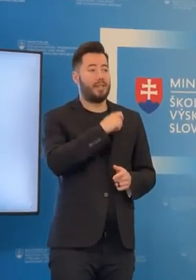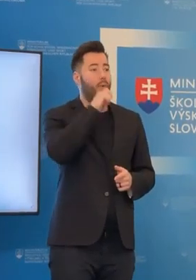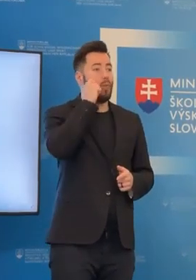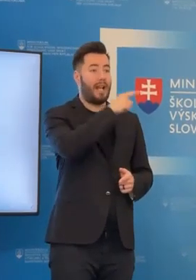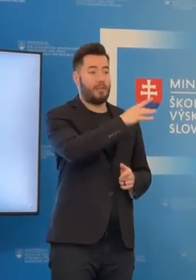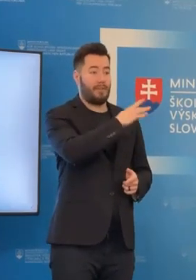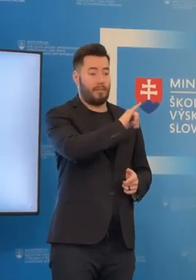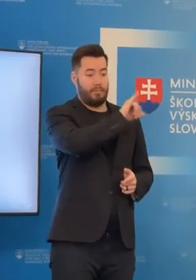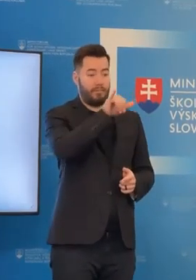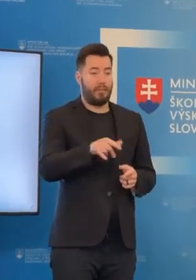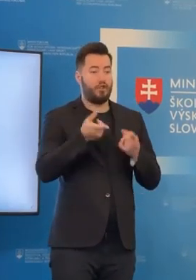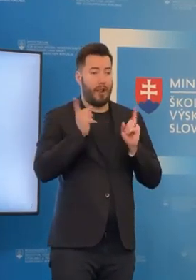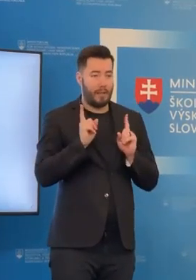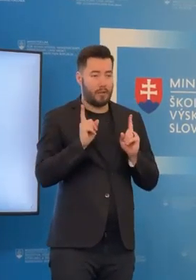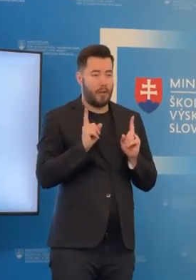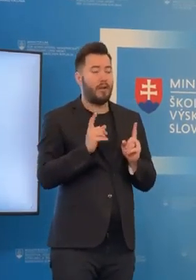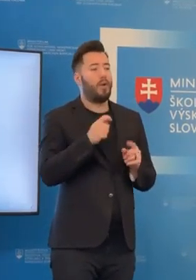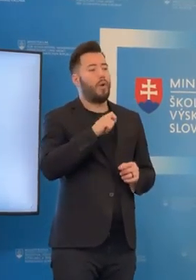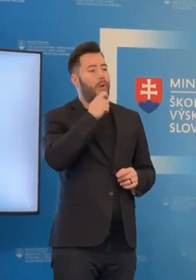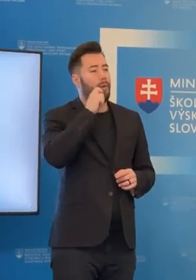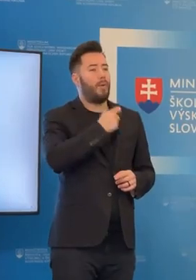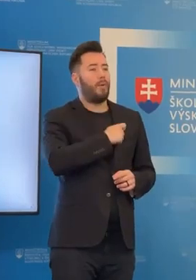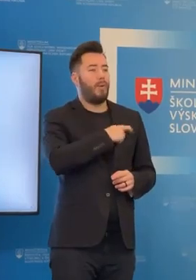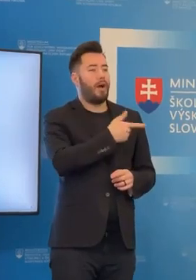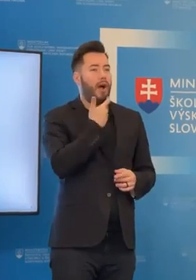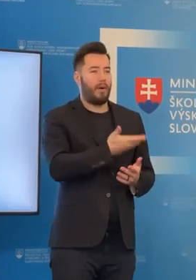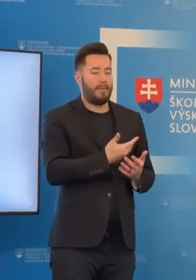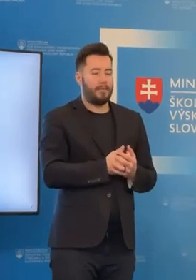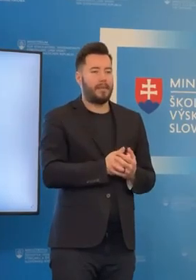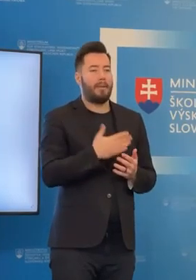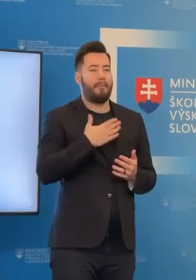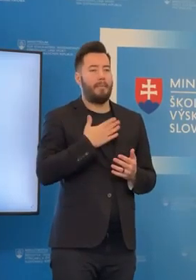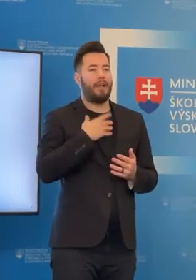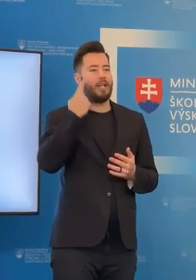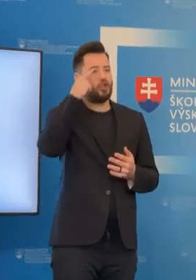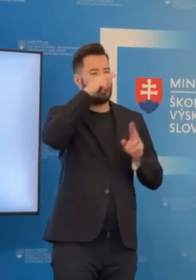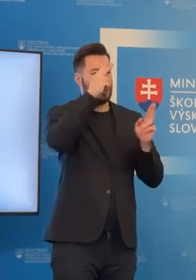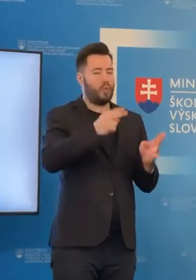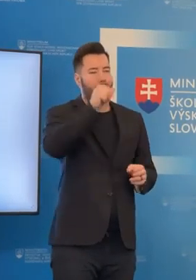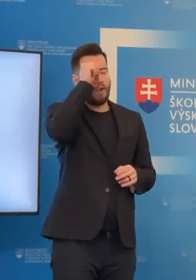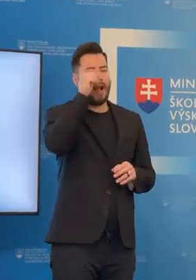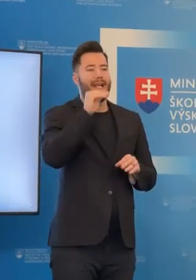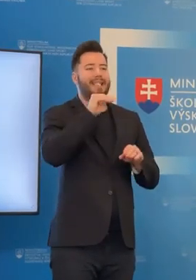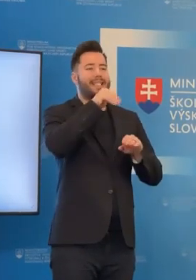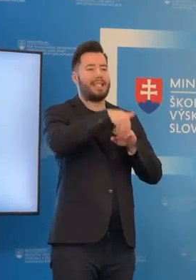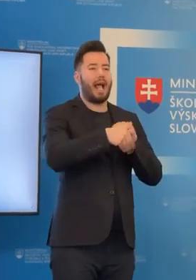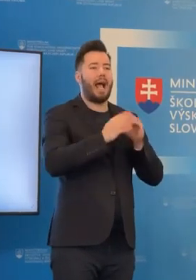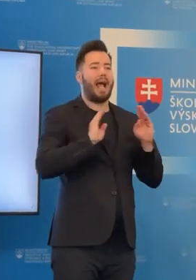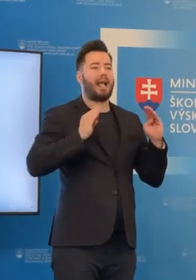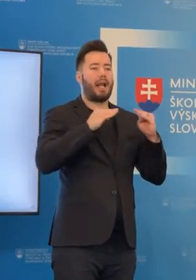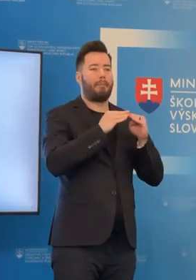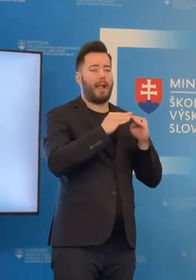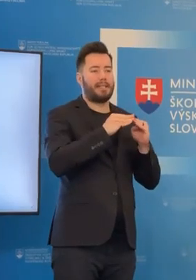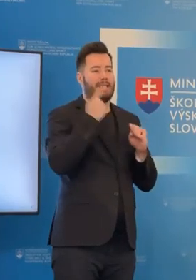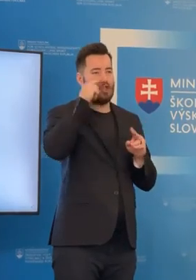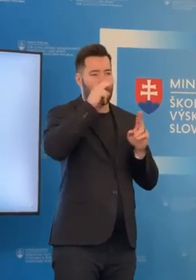Slovensko, túto otázku riešime so Zakrpatským inštitútom postgraduálneho vzdelávania pedagógov, ako aj s Ukrajinským ministerstvom